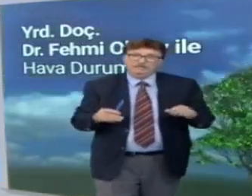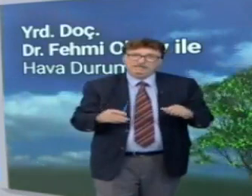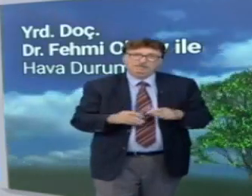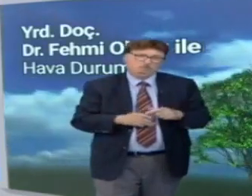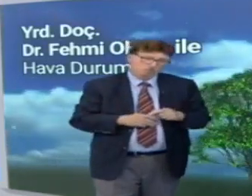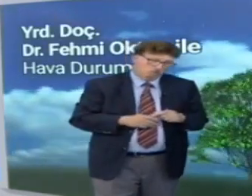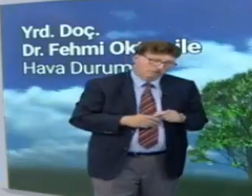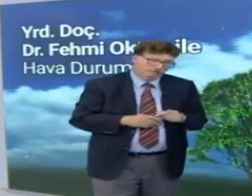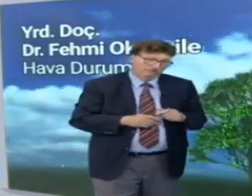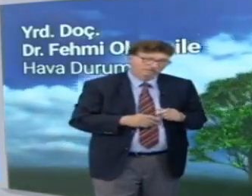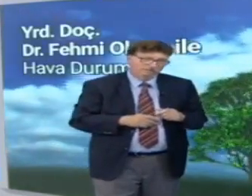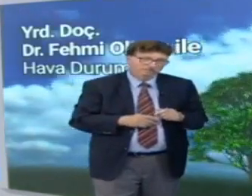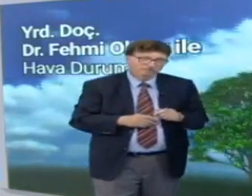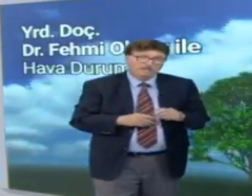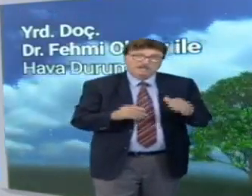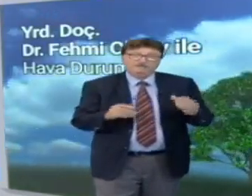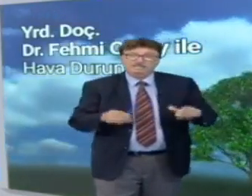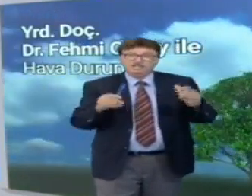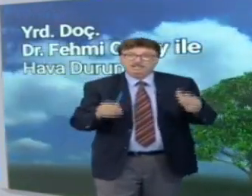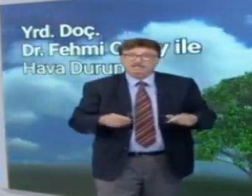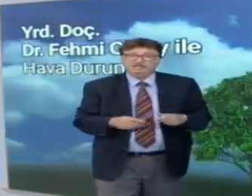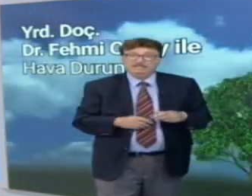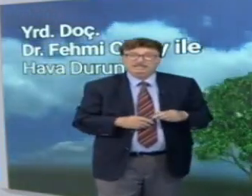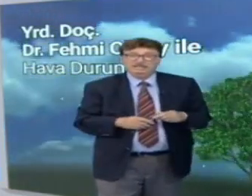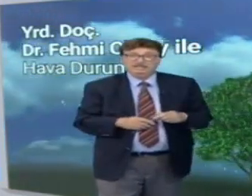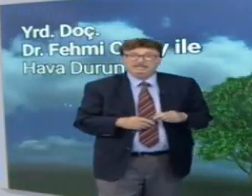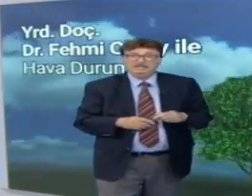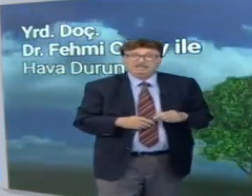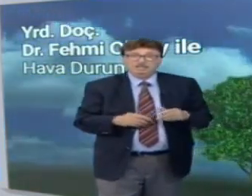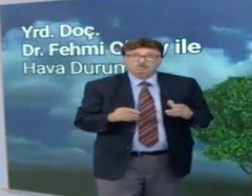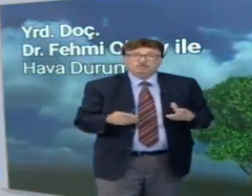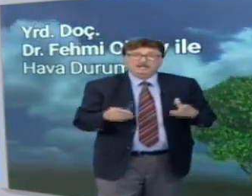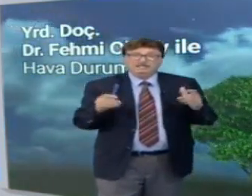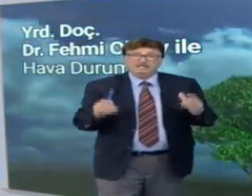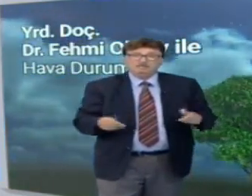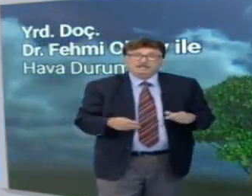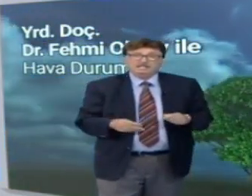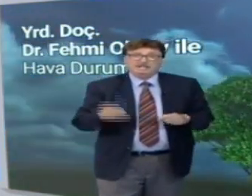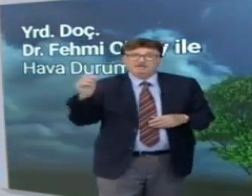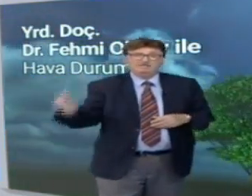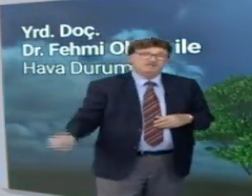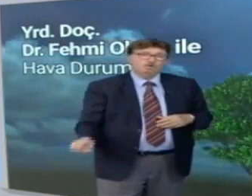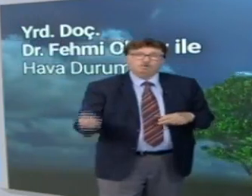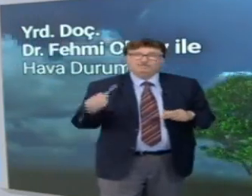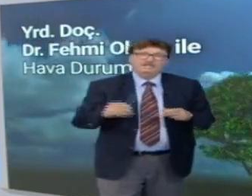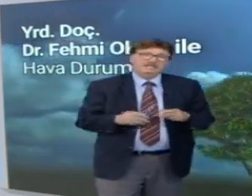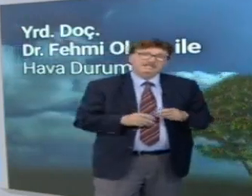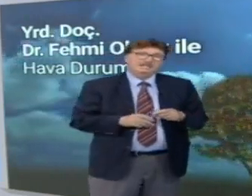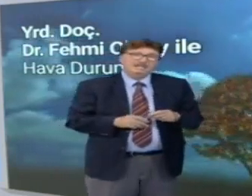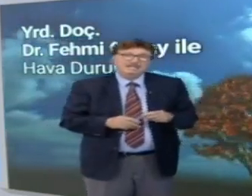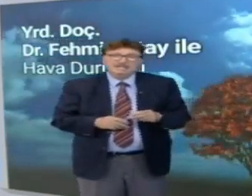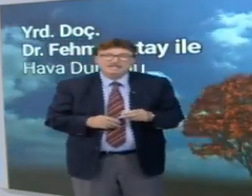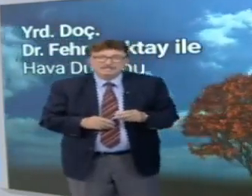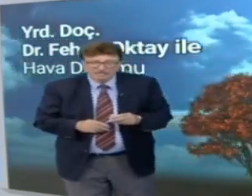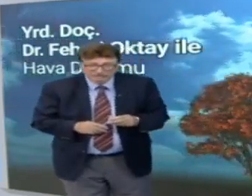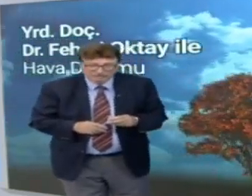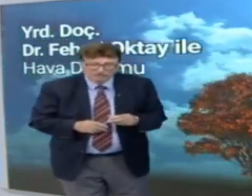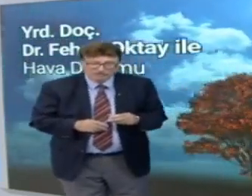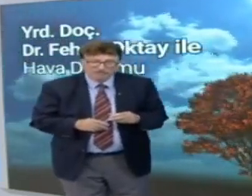görmek mümkün efendim. Hava sıcaklıkları da cumartesi, pazar mevsim normallerinde